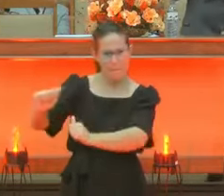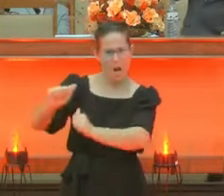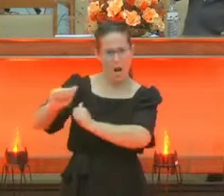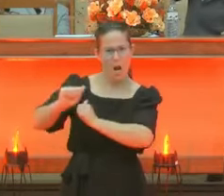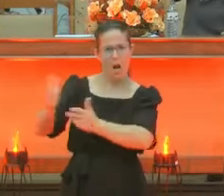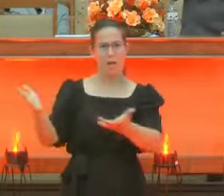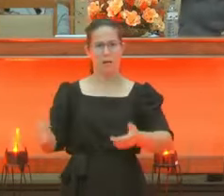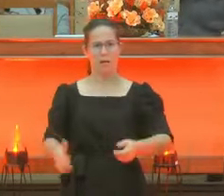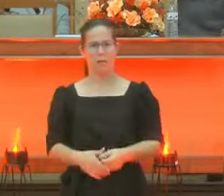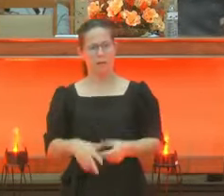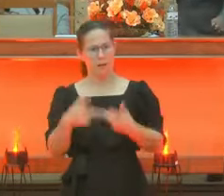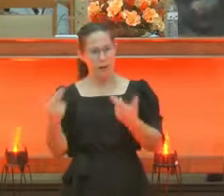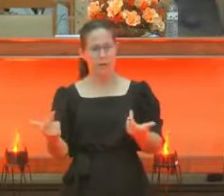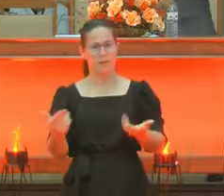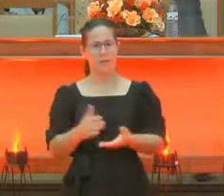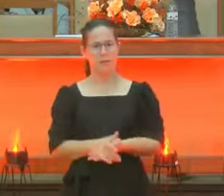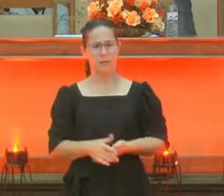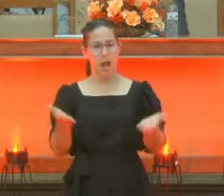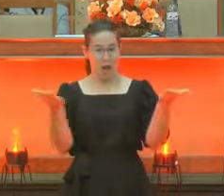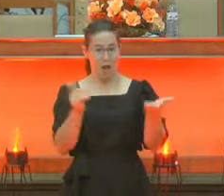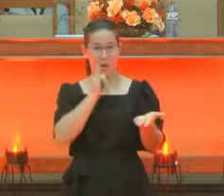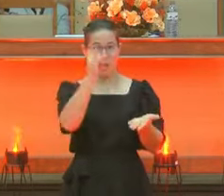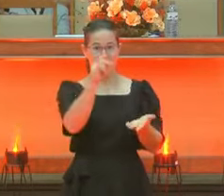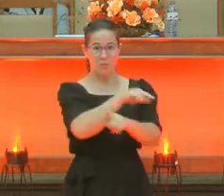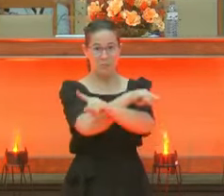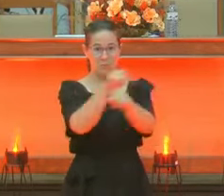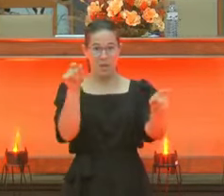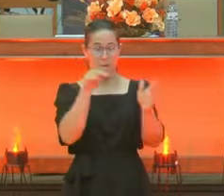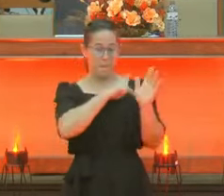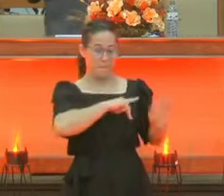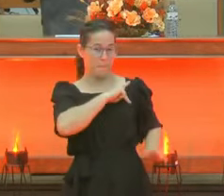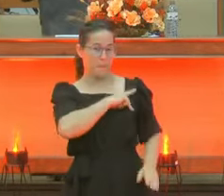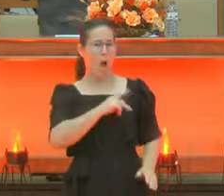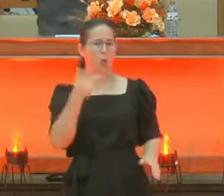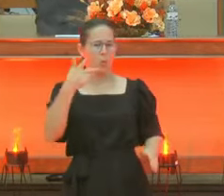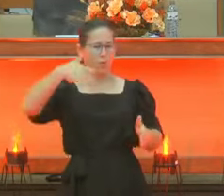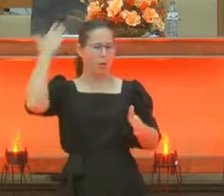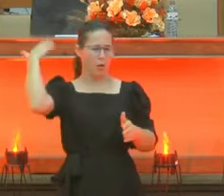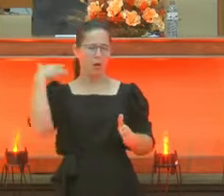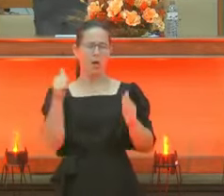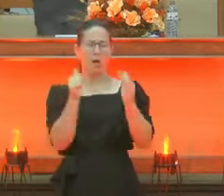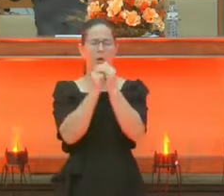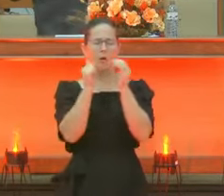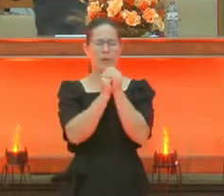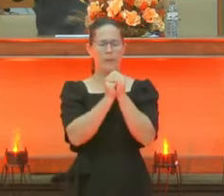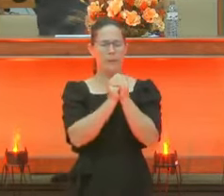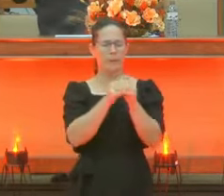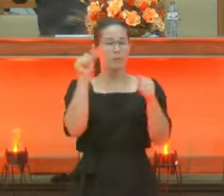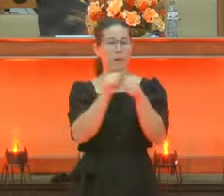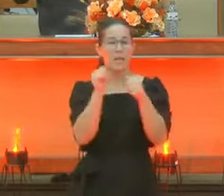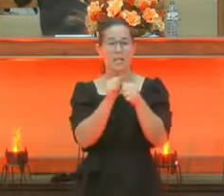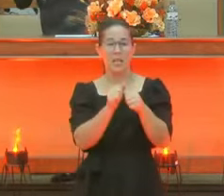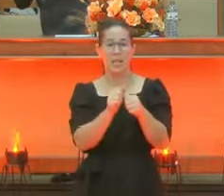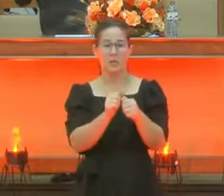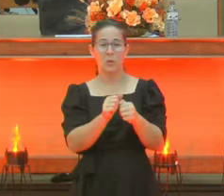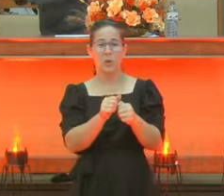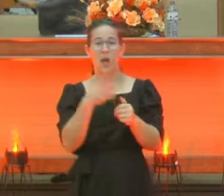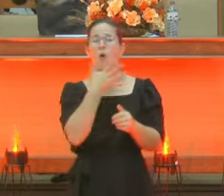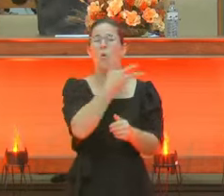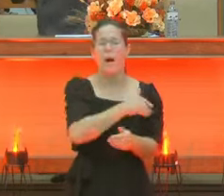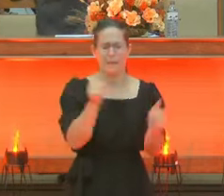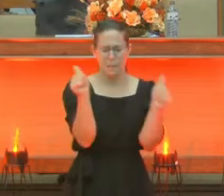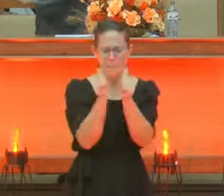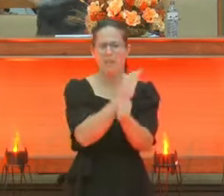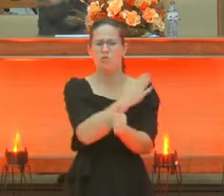glória. Agora eu quero dizer uma coisa para ti. Paulo estava orando. Fazendo a última oração final da vida dele.